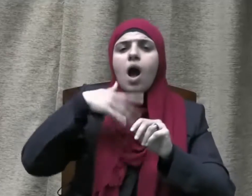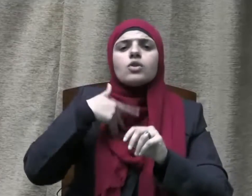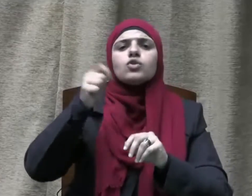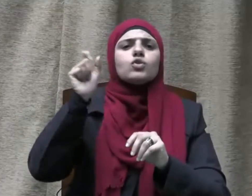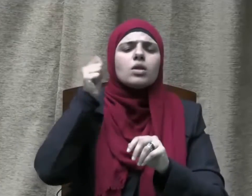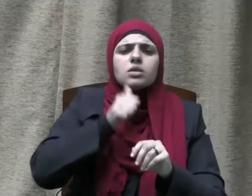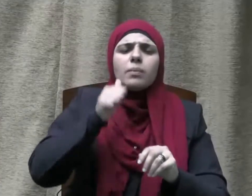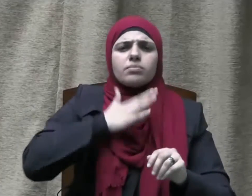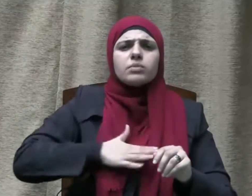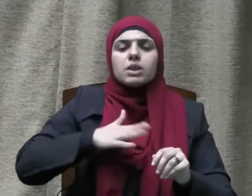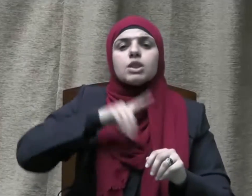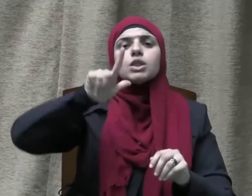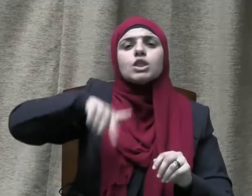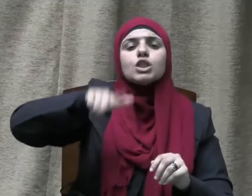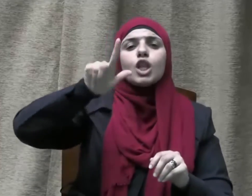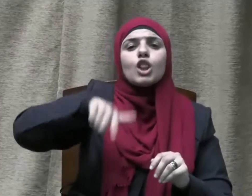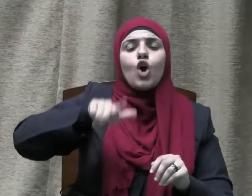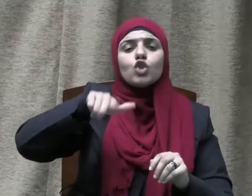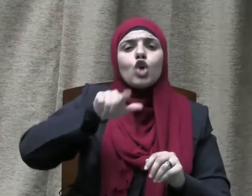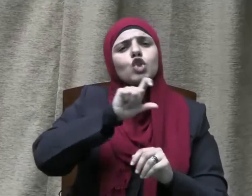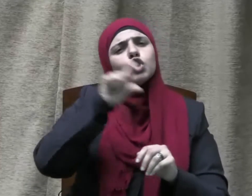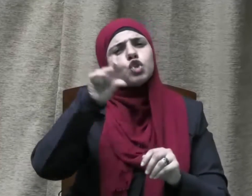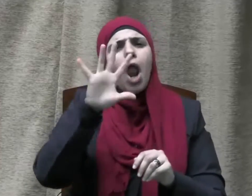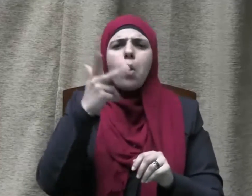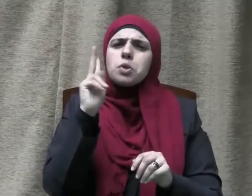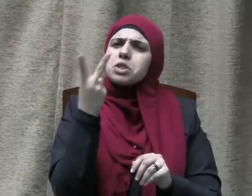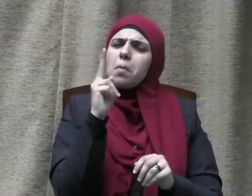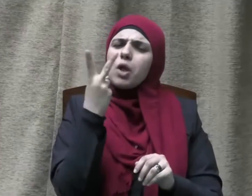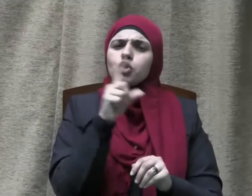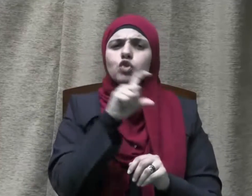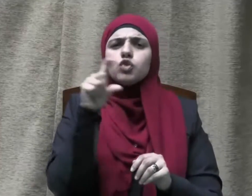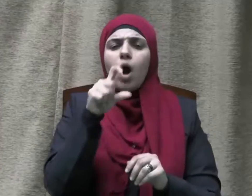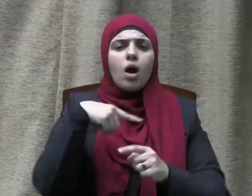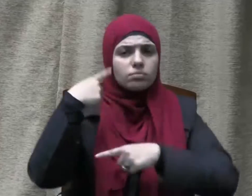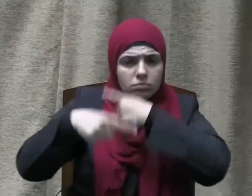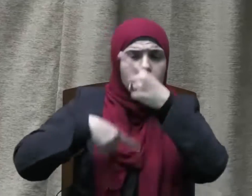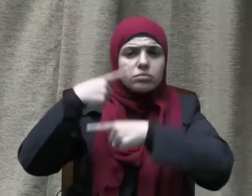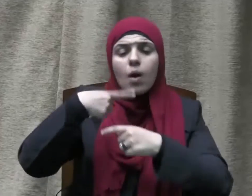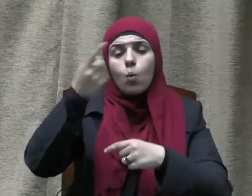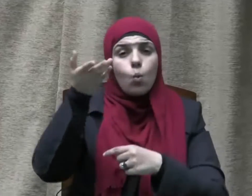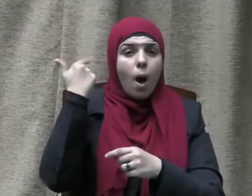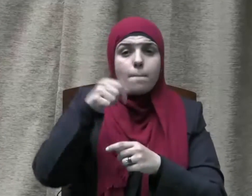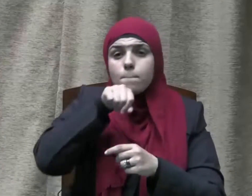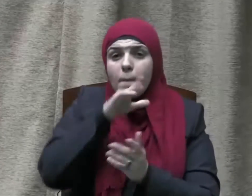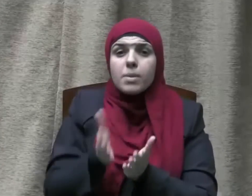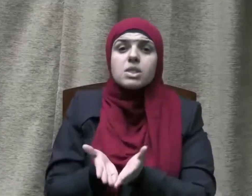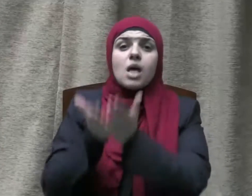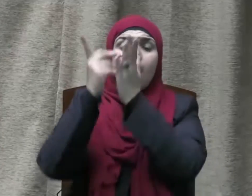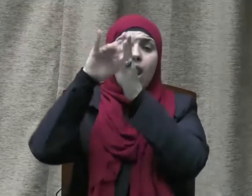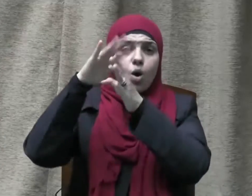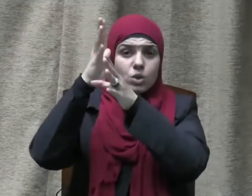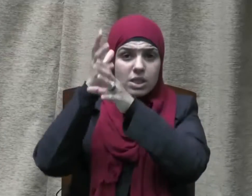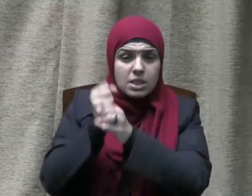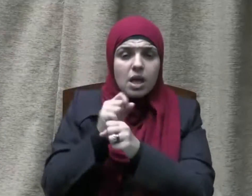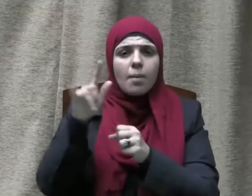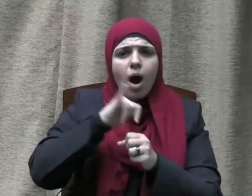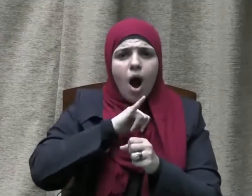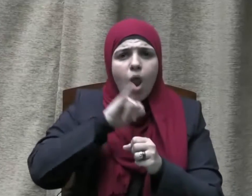شهرا أو سبعة عشر شهرا وكان صلى الله عليه وسلم يتلحف شوقا